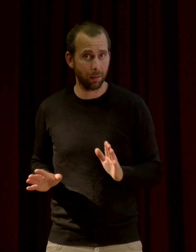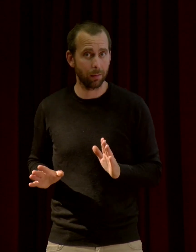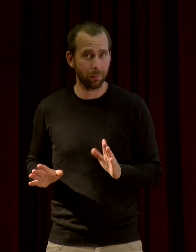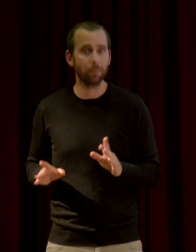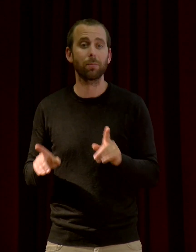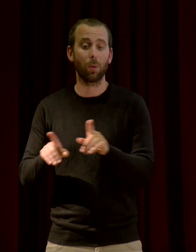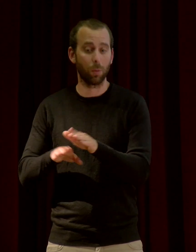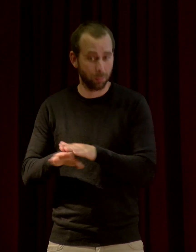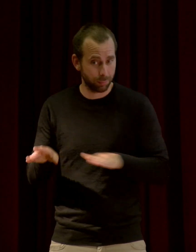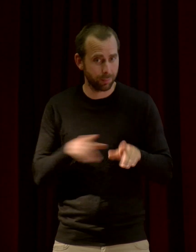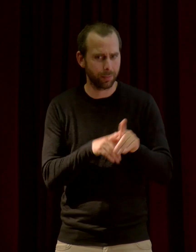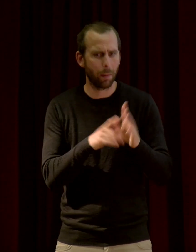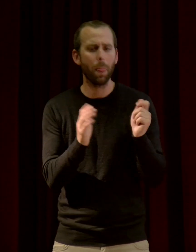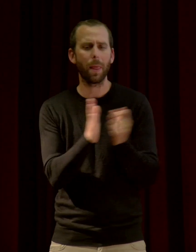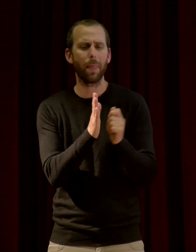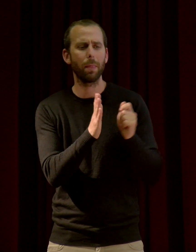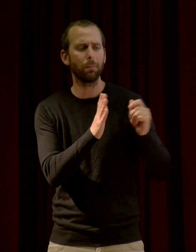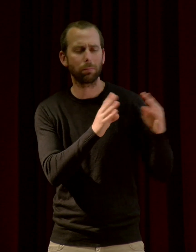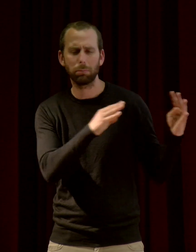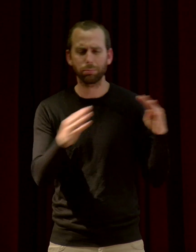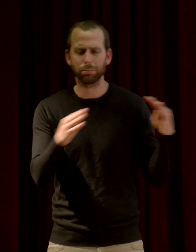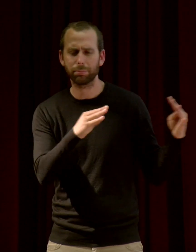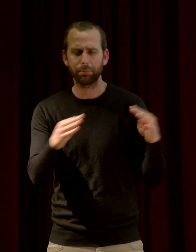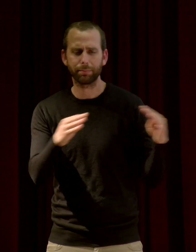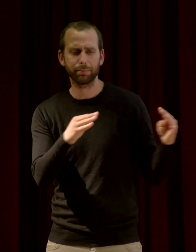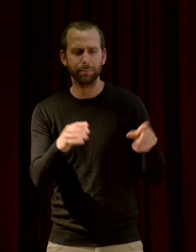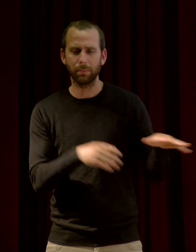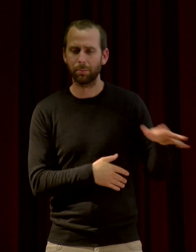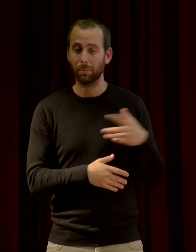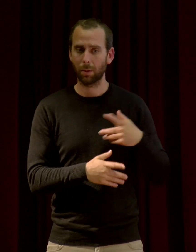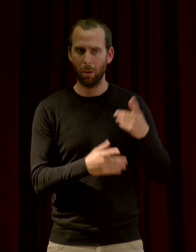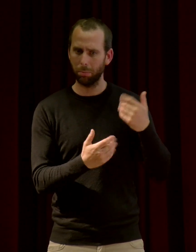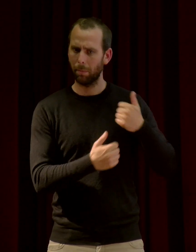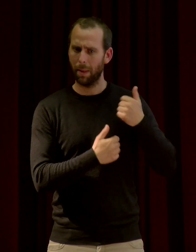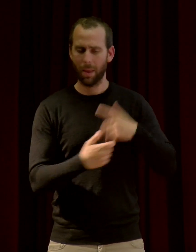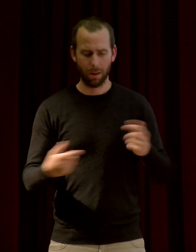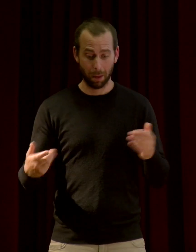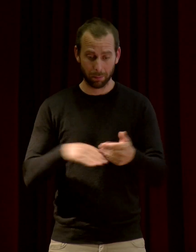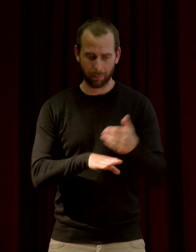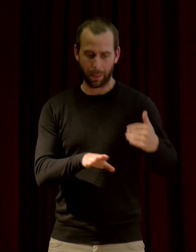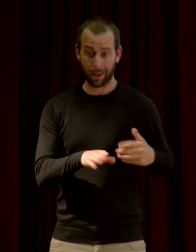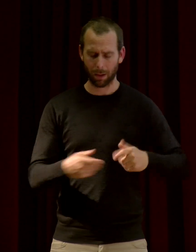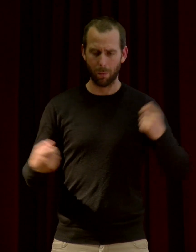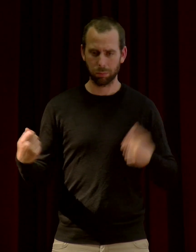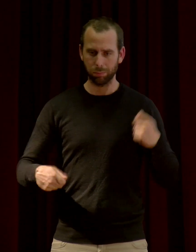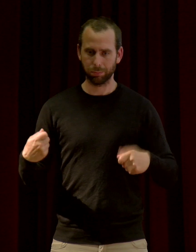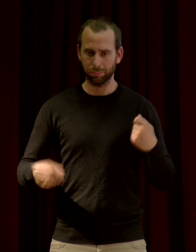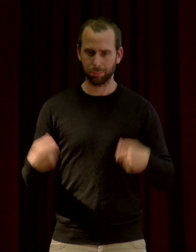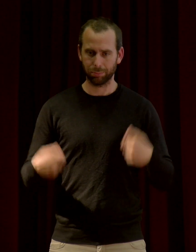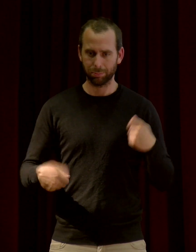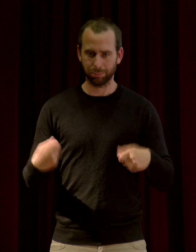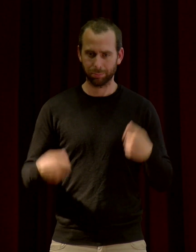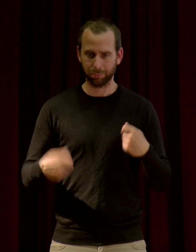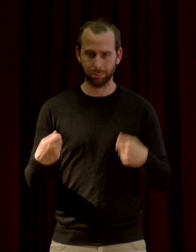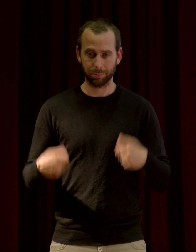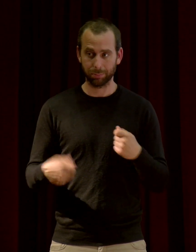des batailles, les sons guerriers émis par des tambours peuvent avoir une véritable fonction, si vous voulez,